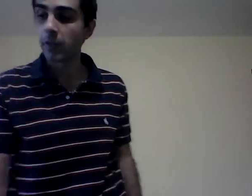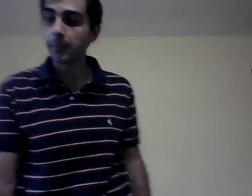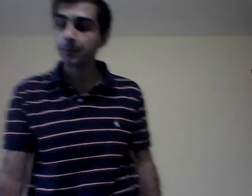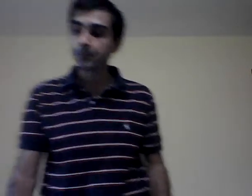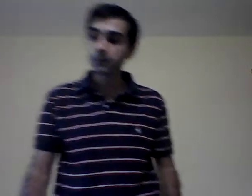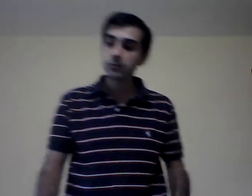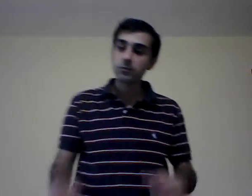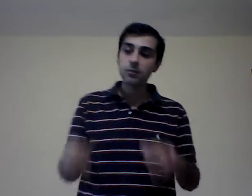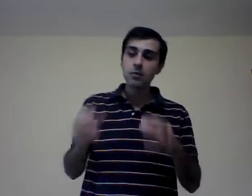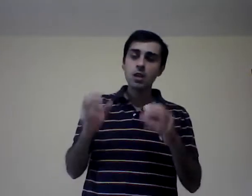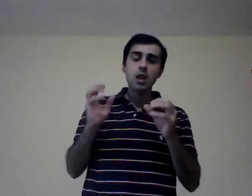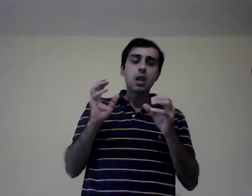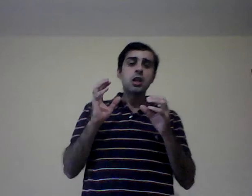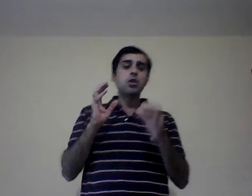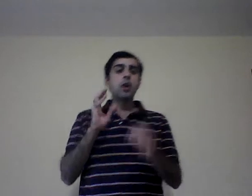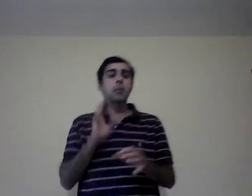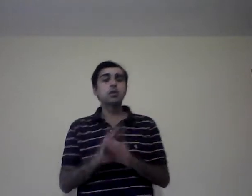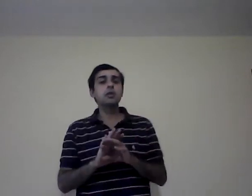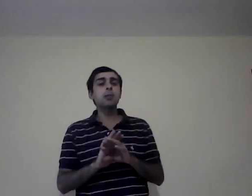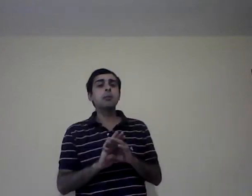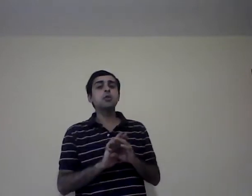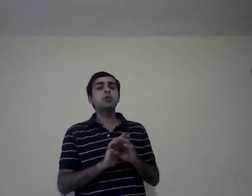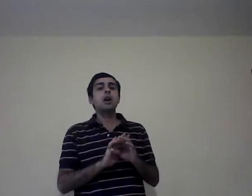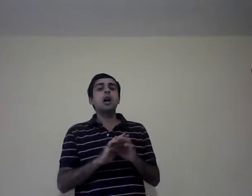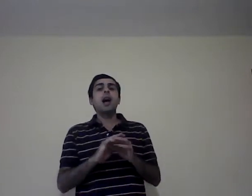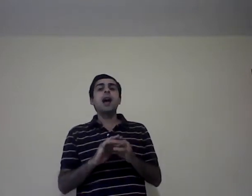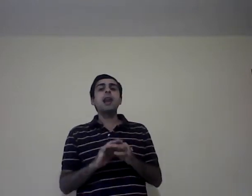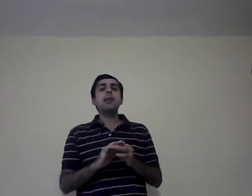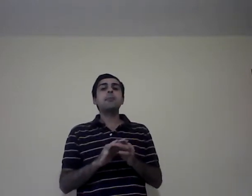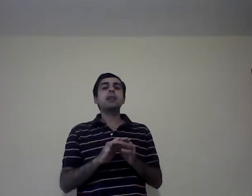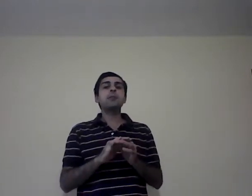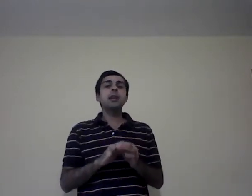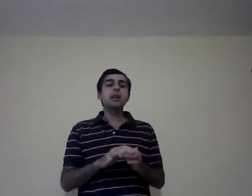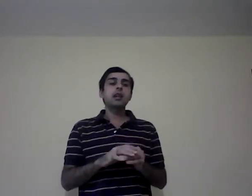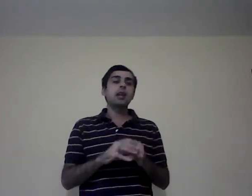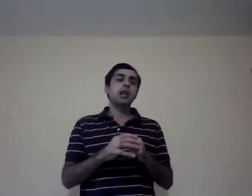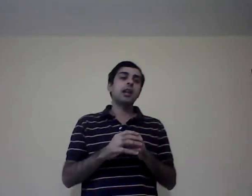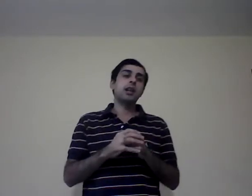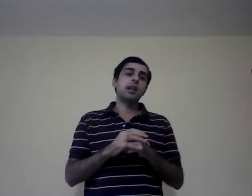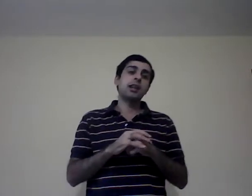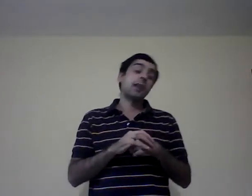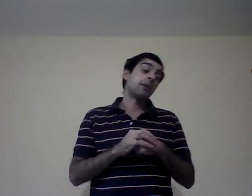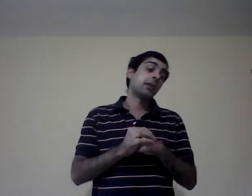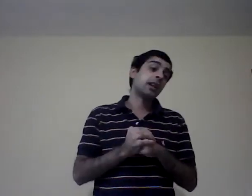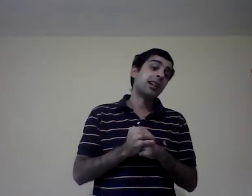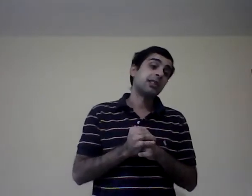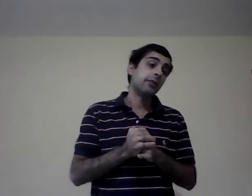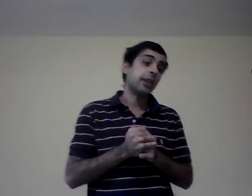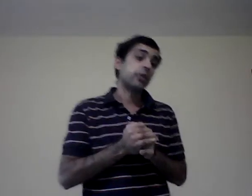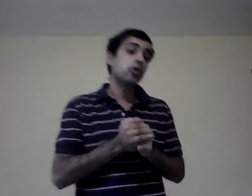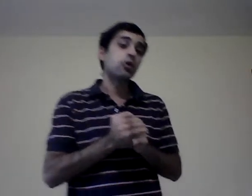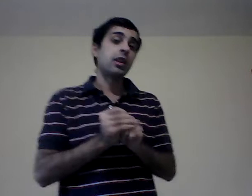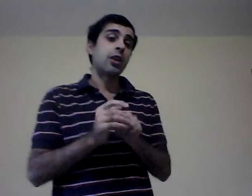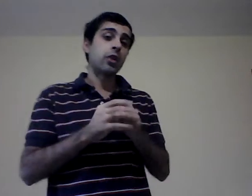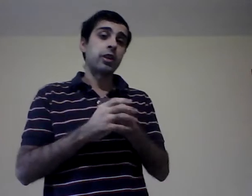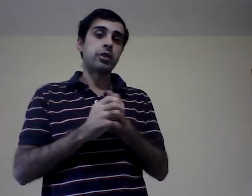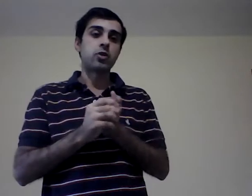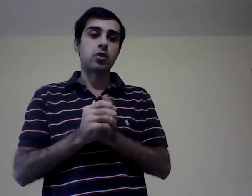Y nos aproximamos al primer, la primera clasificación de las organizaciones.